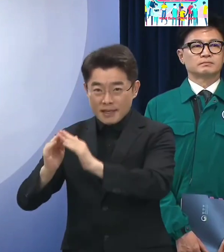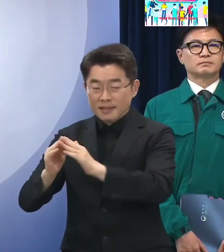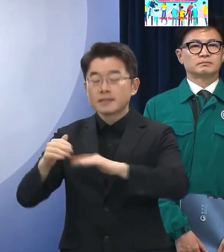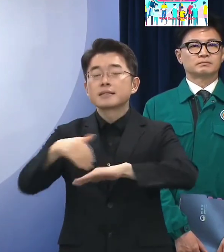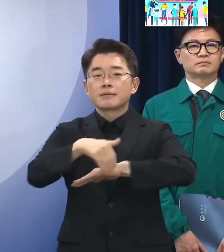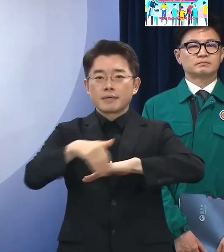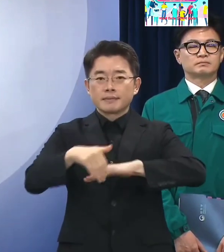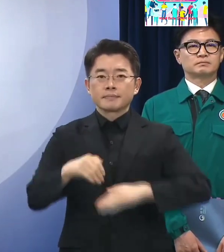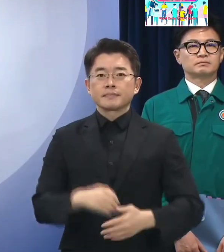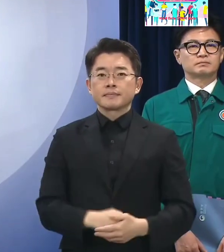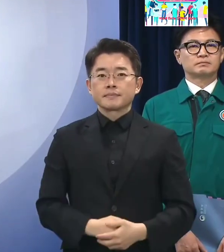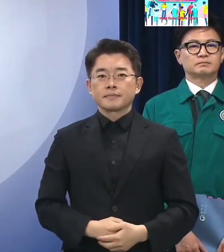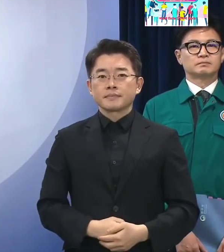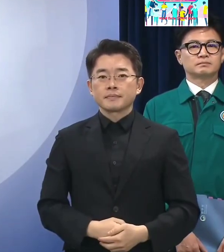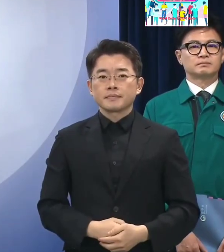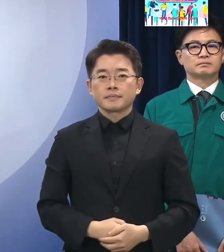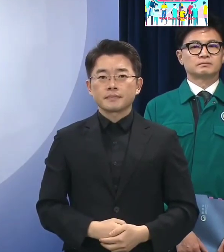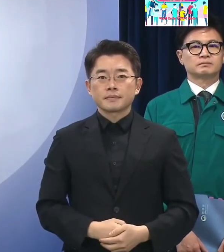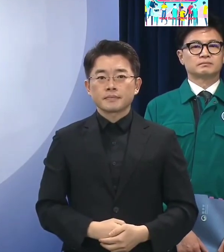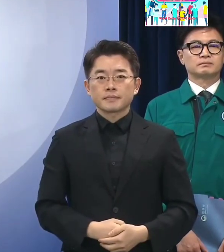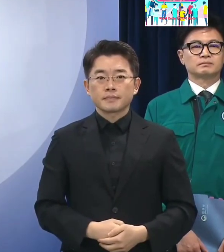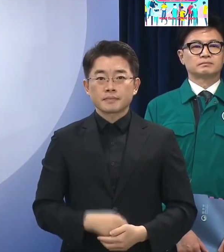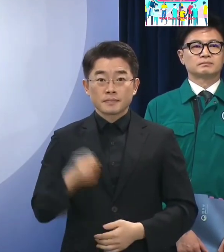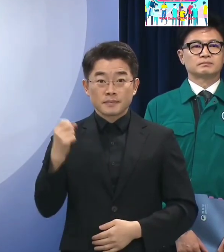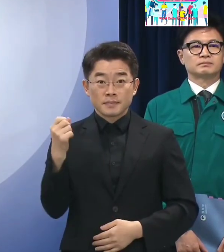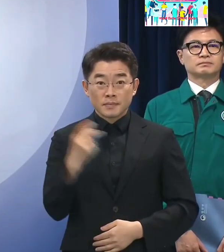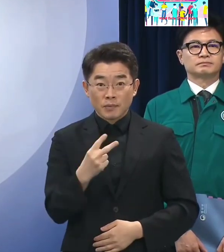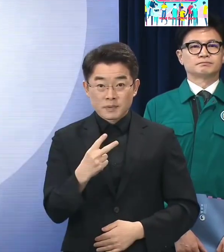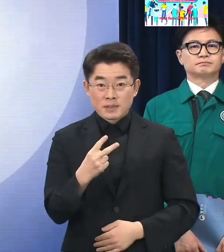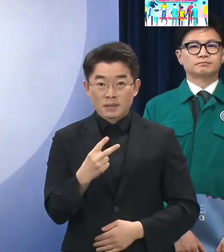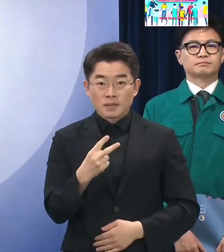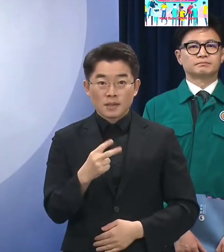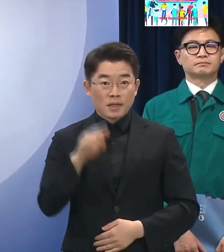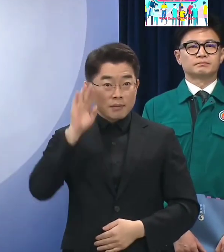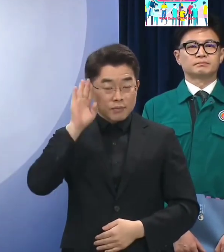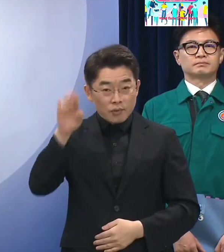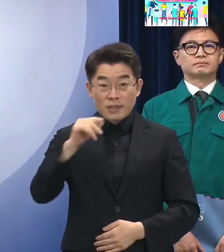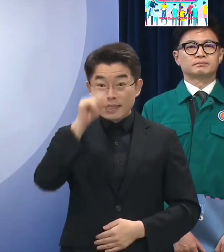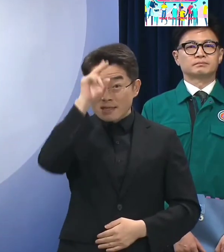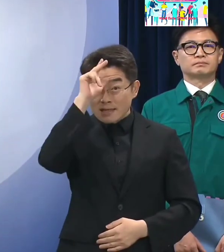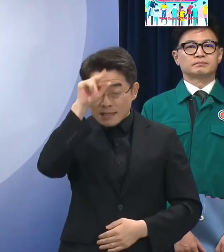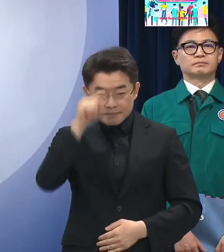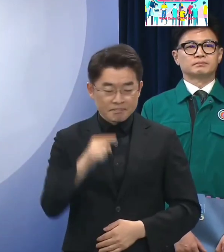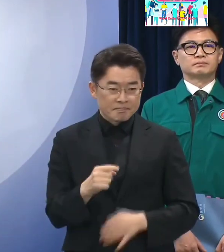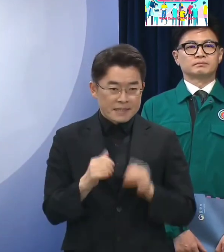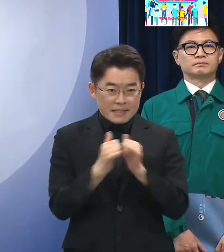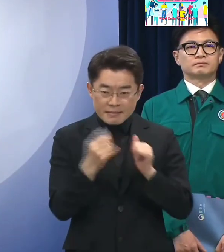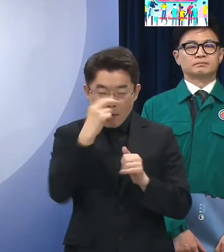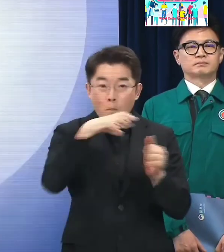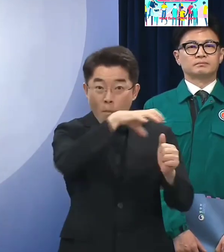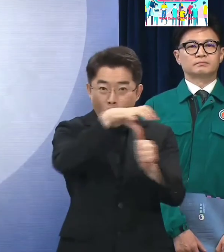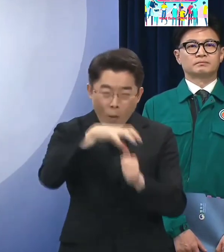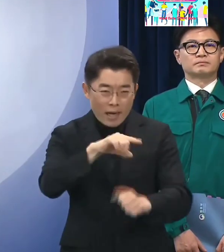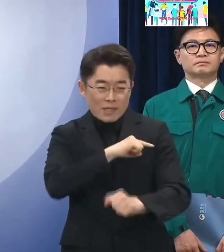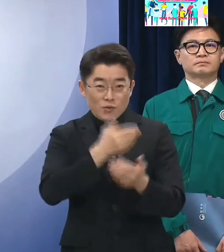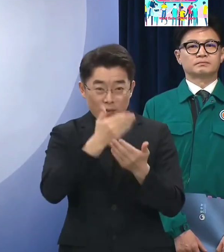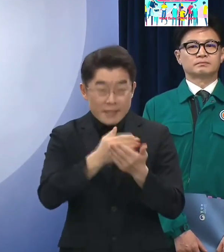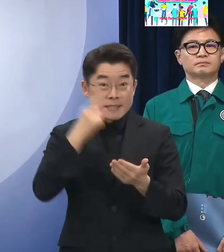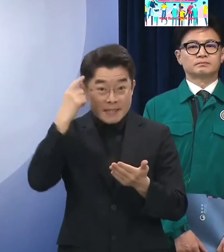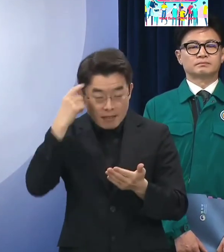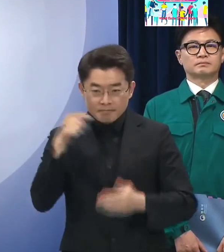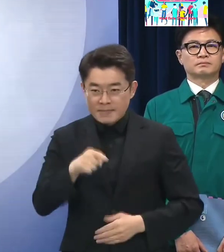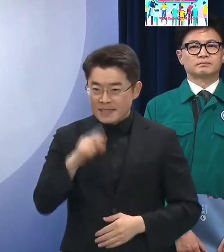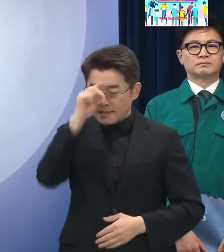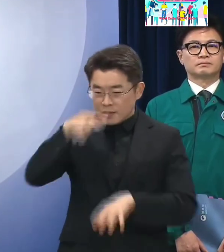대폭 확충하겠습니다 또한 치안 업무를 경찰 업무의 최우선순위로 두고 경찰